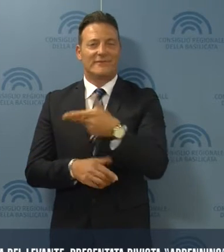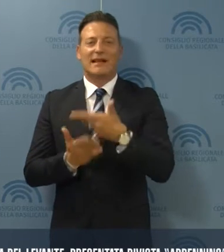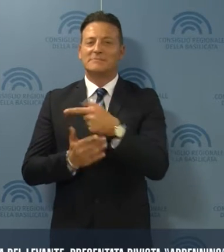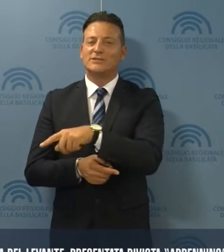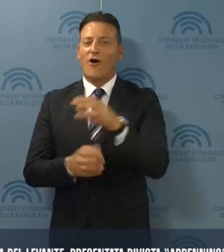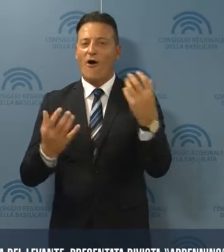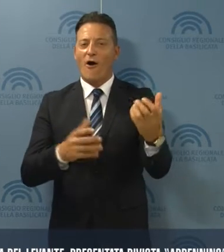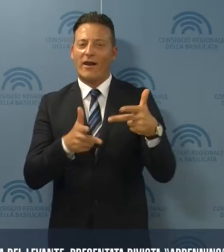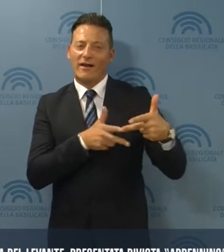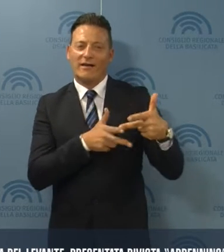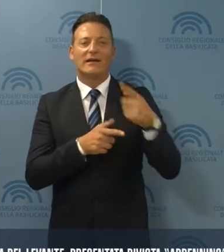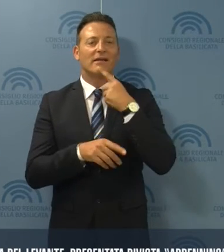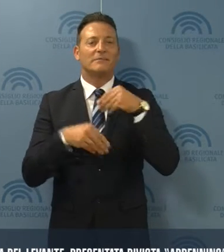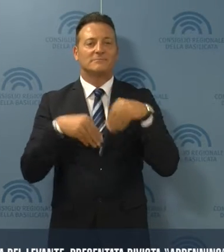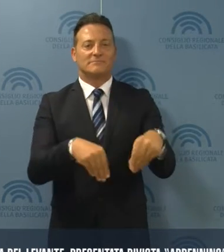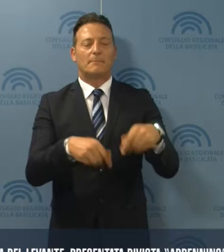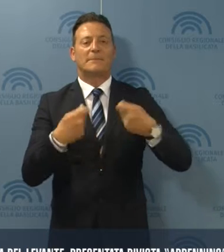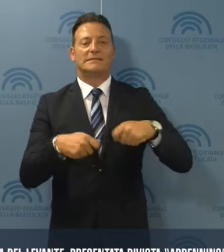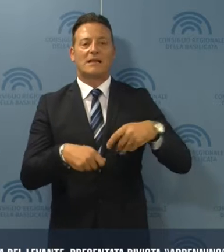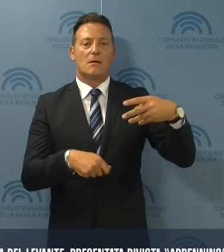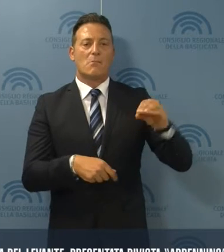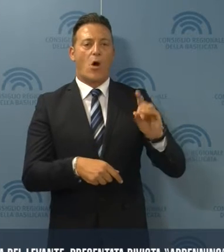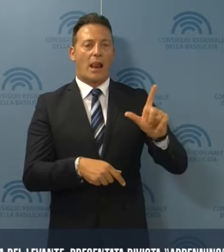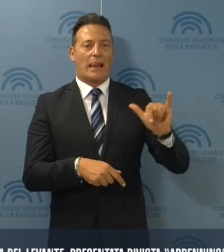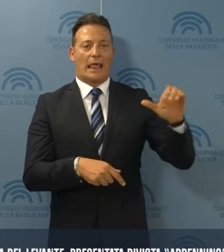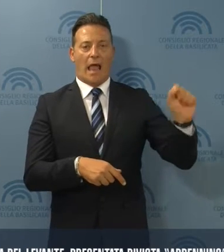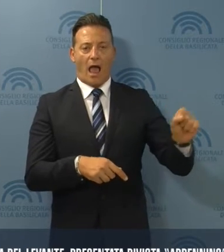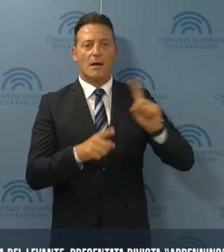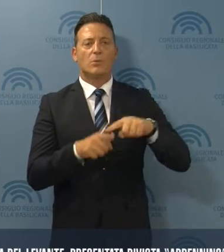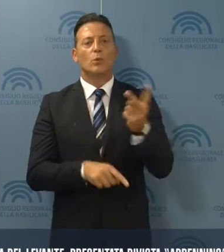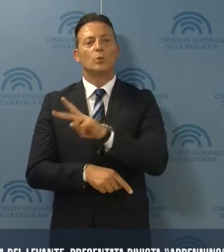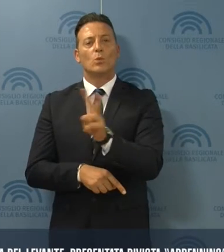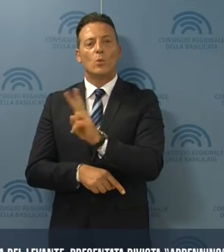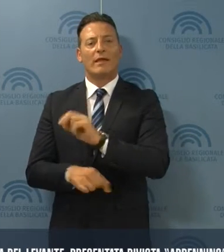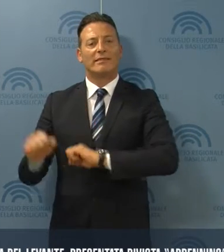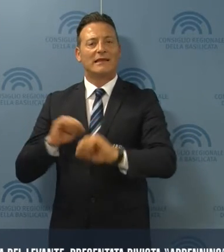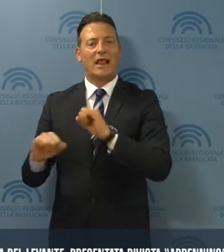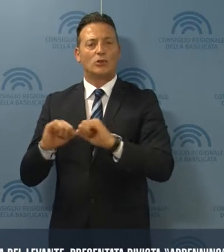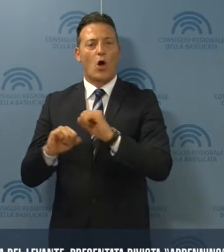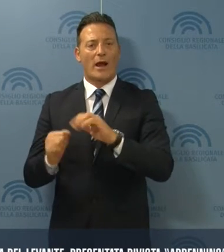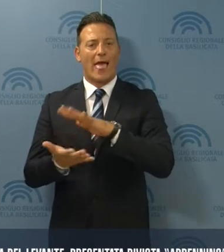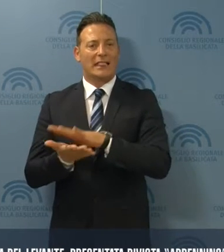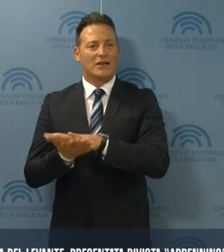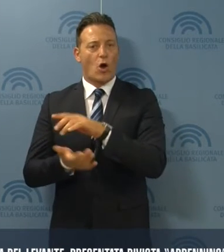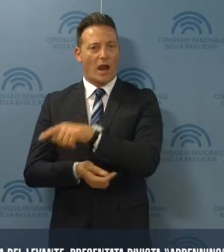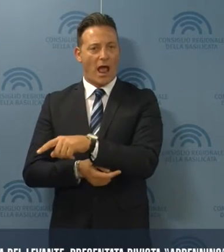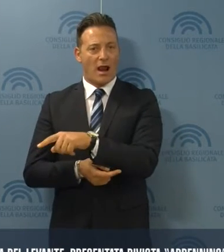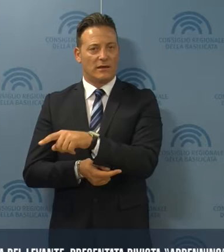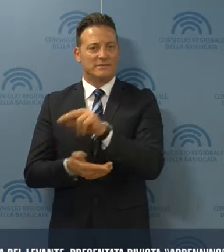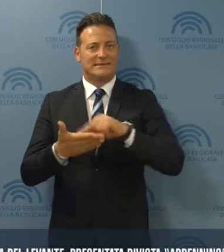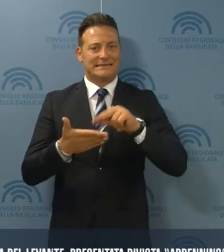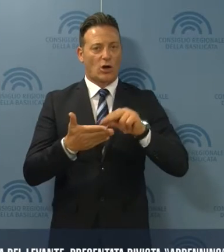partecipato il Presidente dell'Assemblea Mollica e due dei direttori editoriali, gli